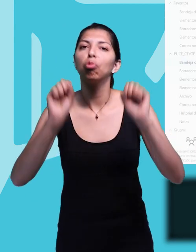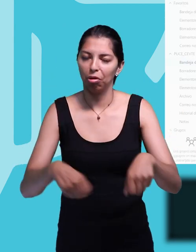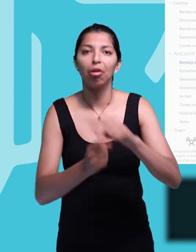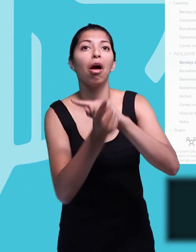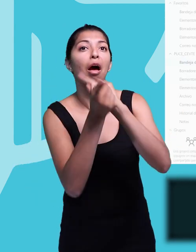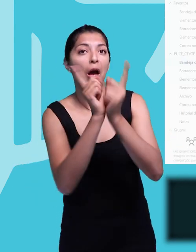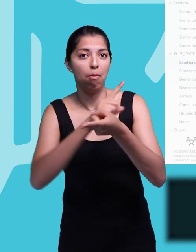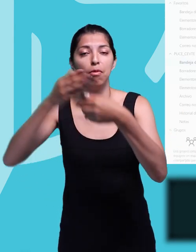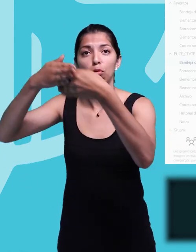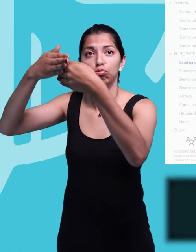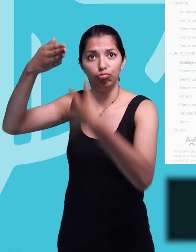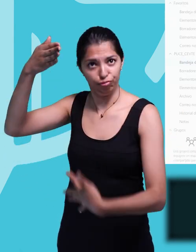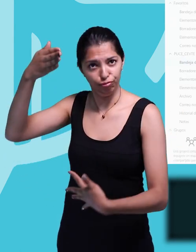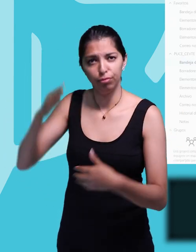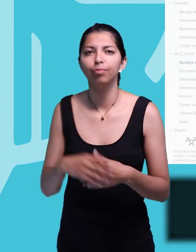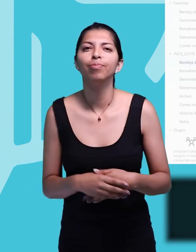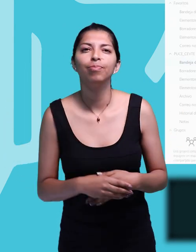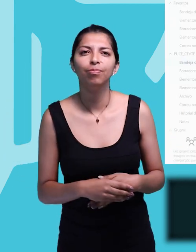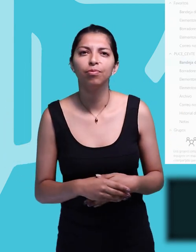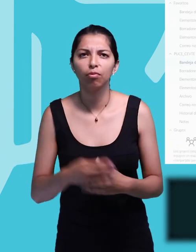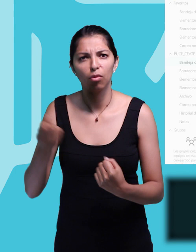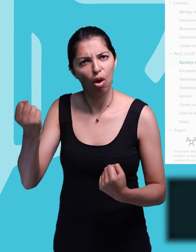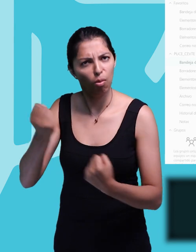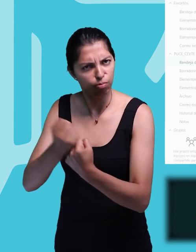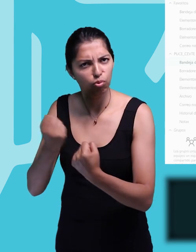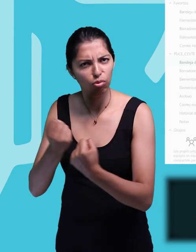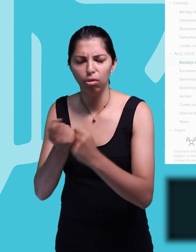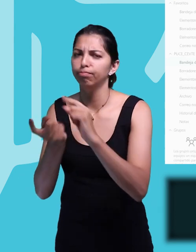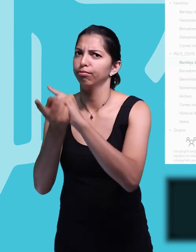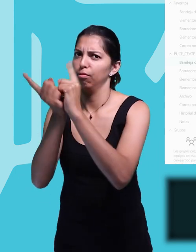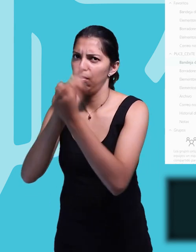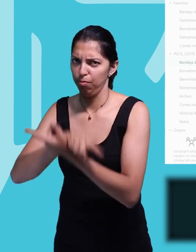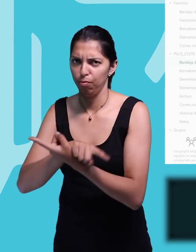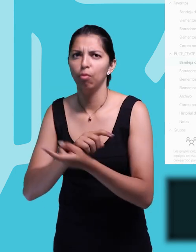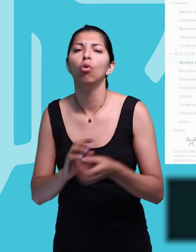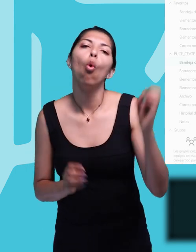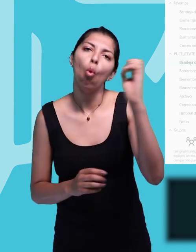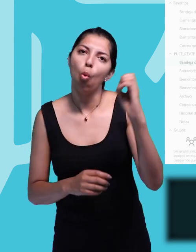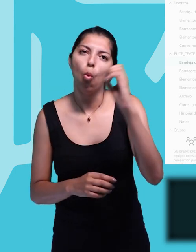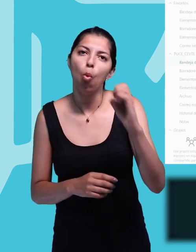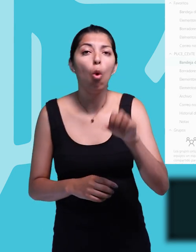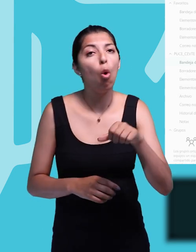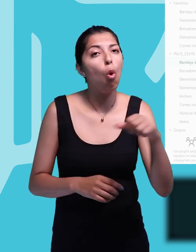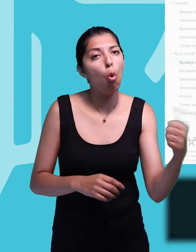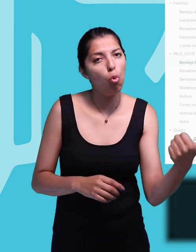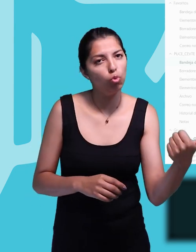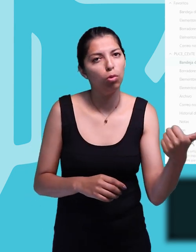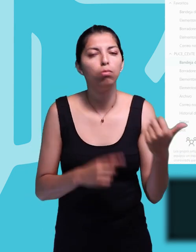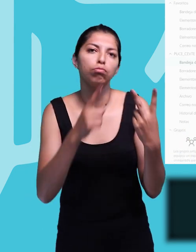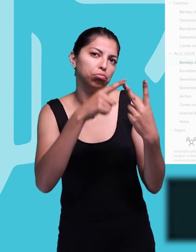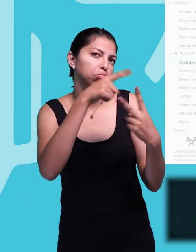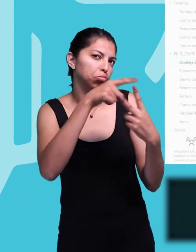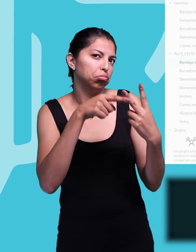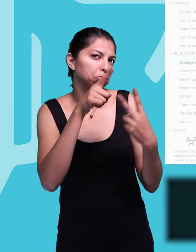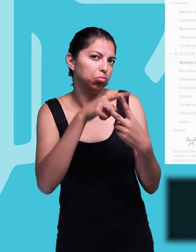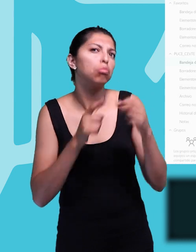correo electrónico puedan editar el archivo original y trabajar de manera colaborativa o escoger estas otras opciones que nos ofrece